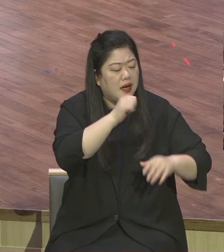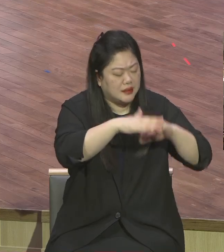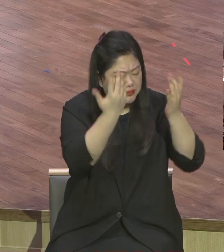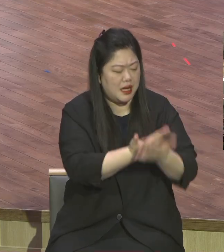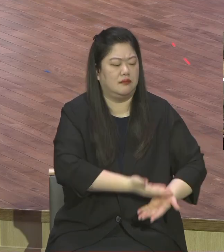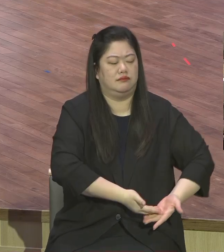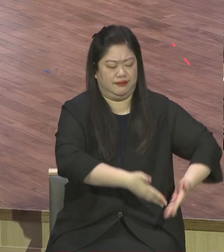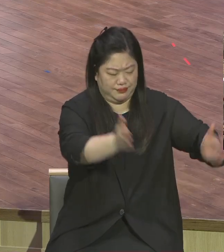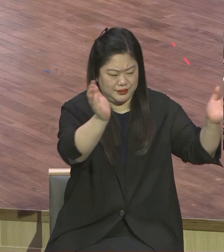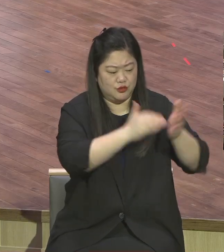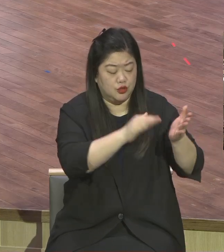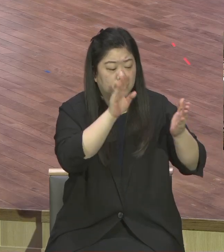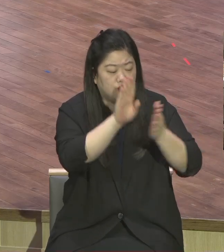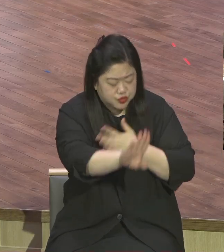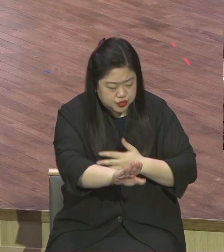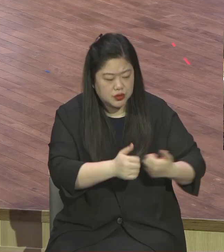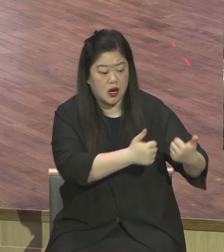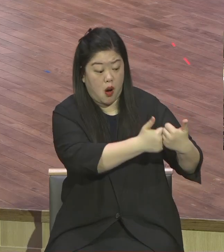와서 나를 따르라 하시니